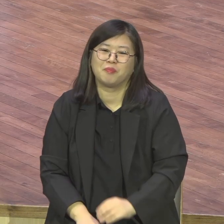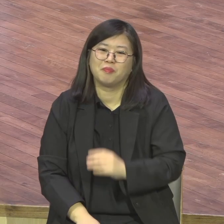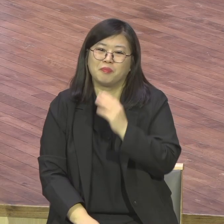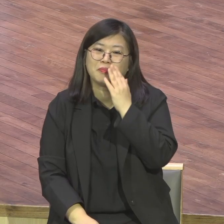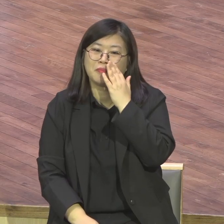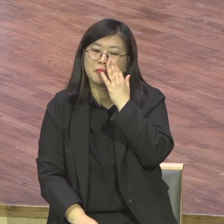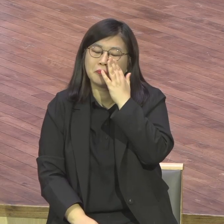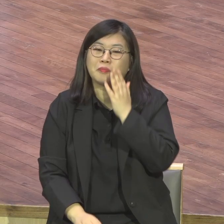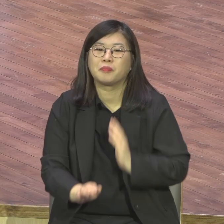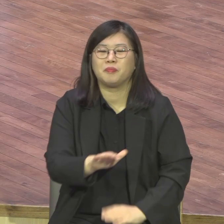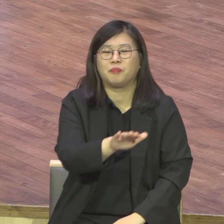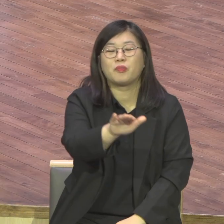중직자들은요.